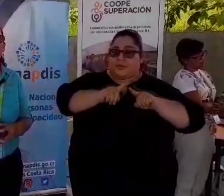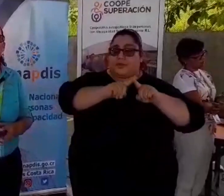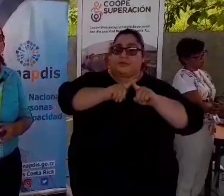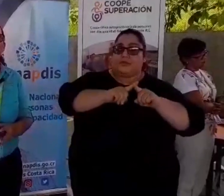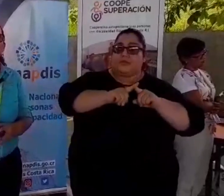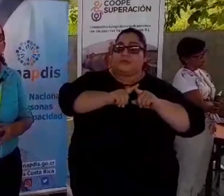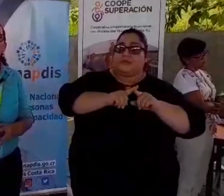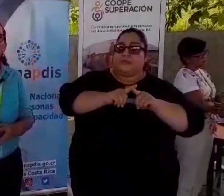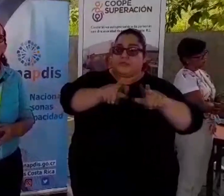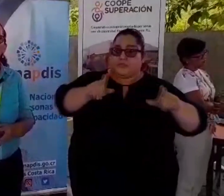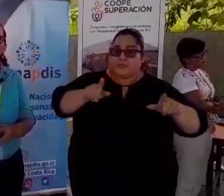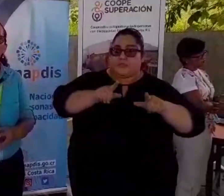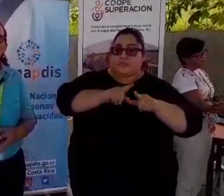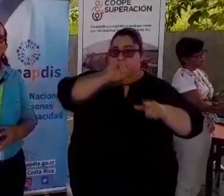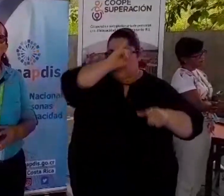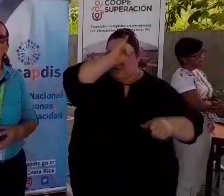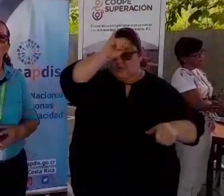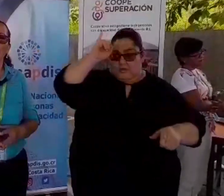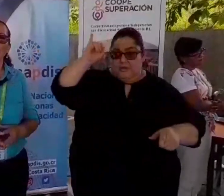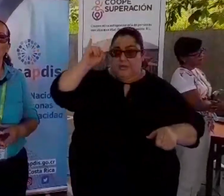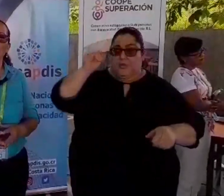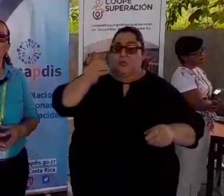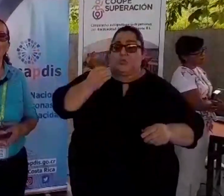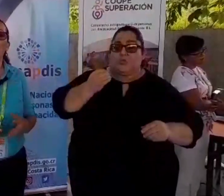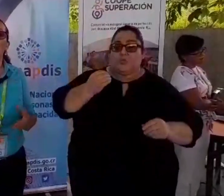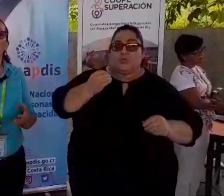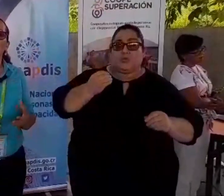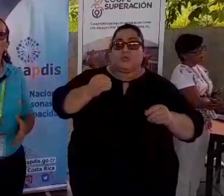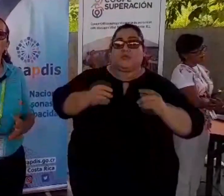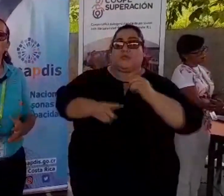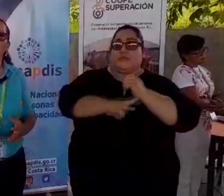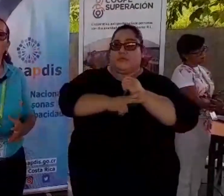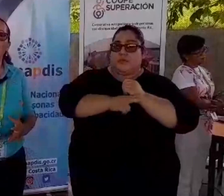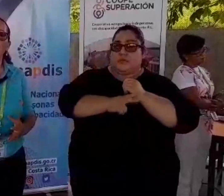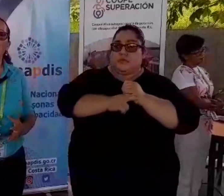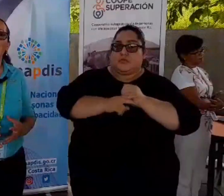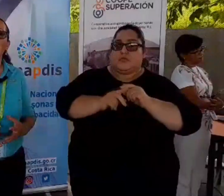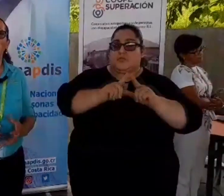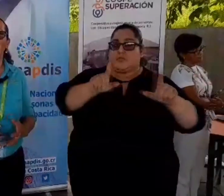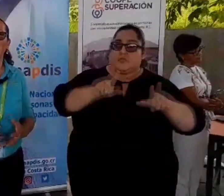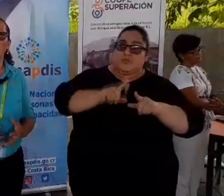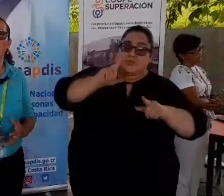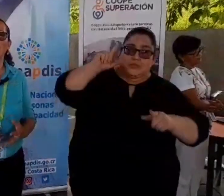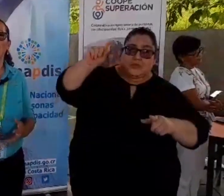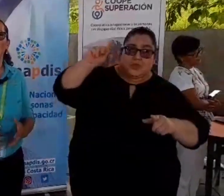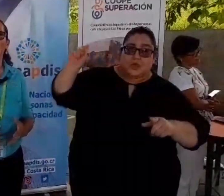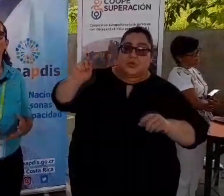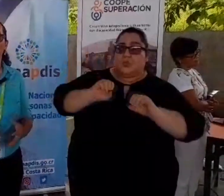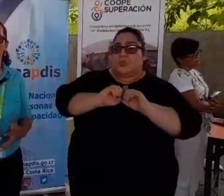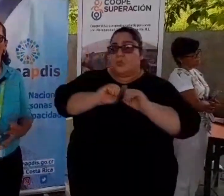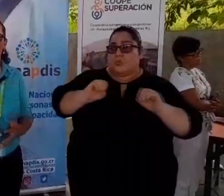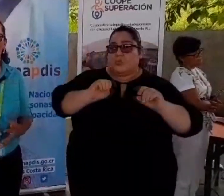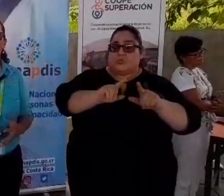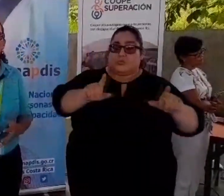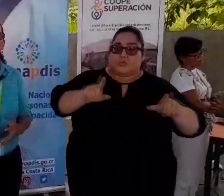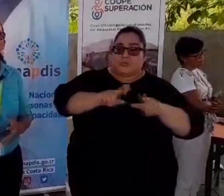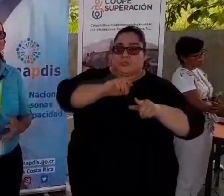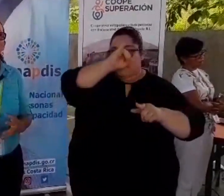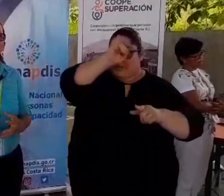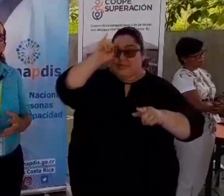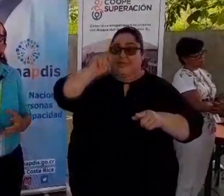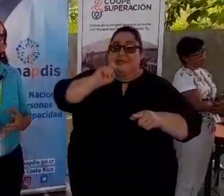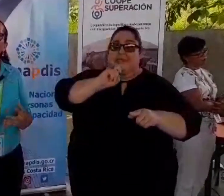indígenas Muchas veces las zonas rurales y los territorios indígenas Son los que más limitaciones tienen de acceso